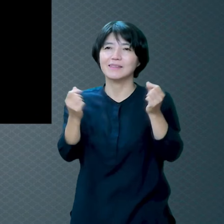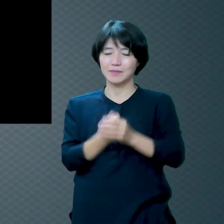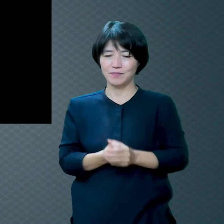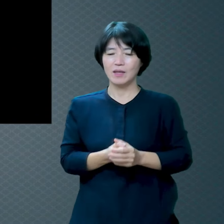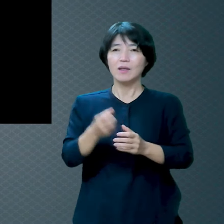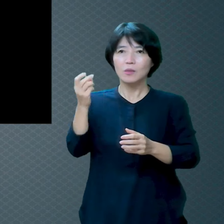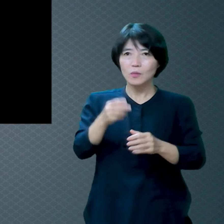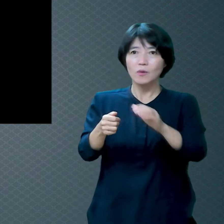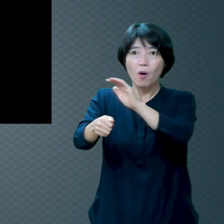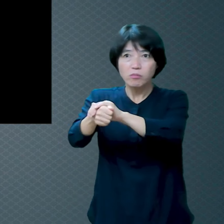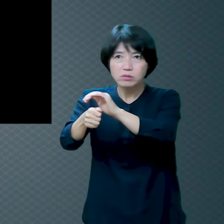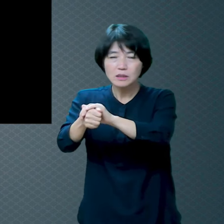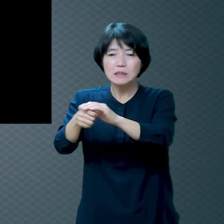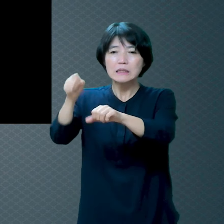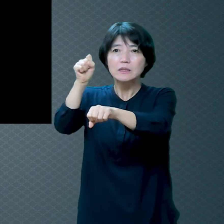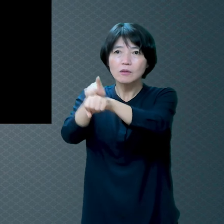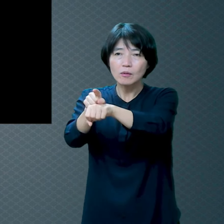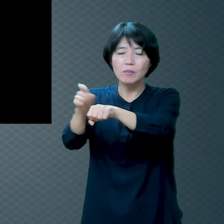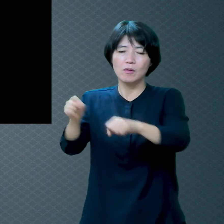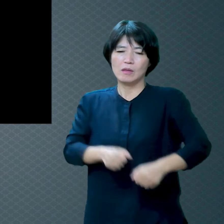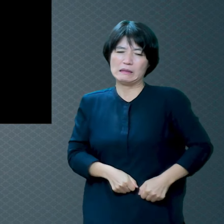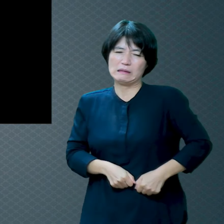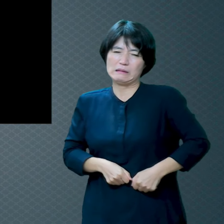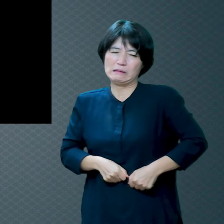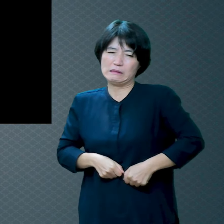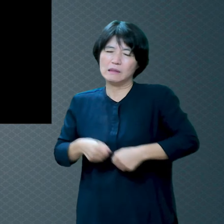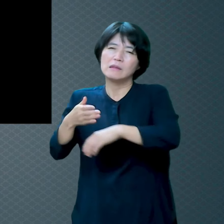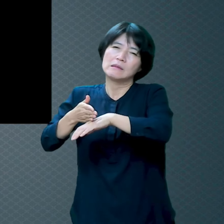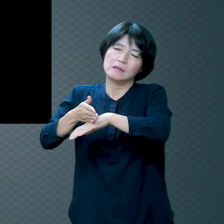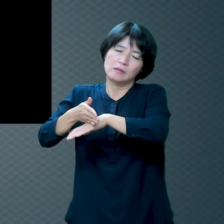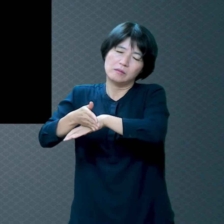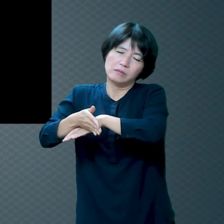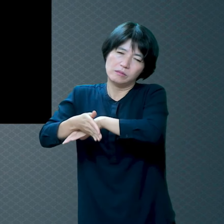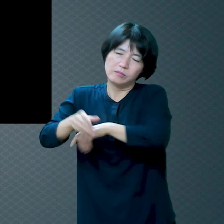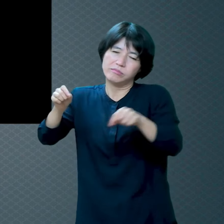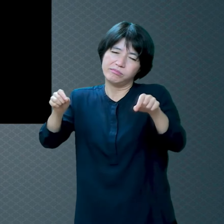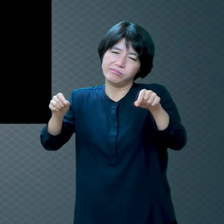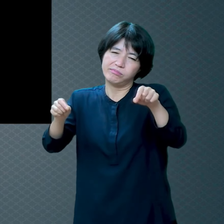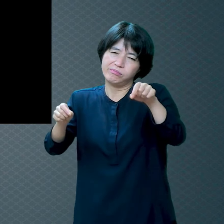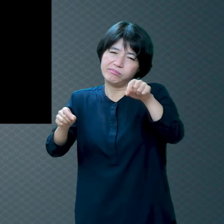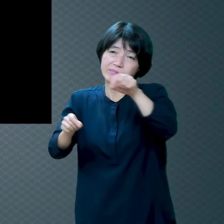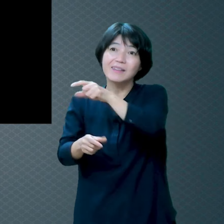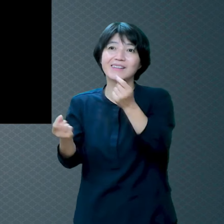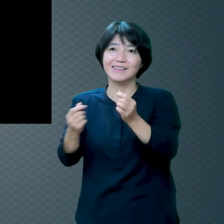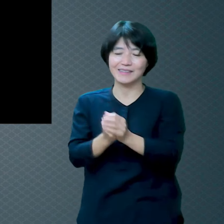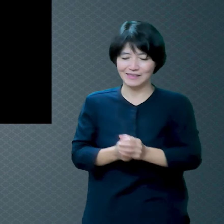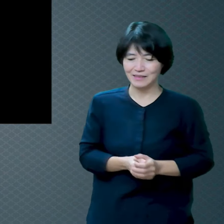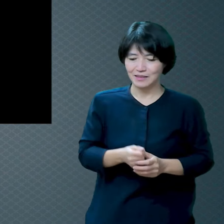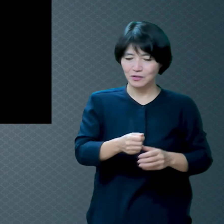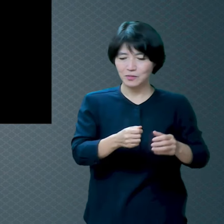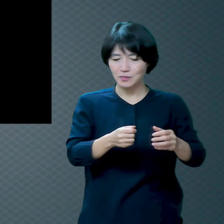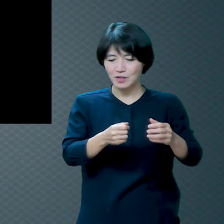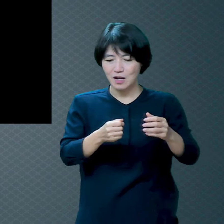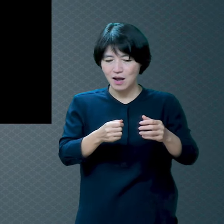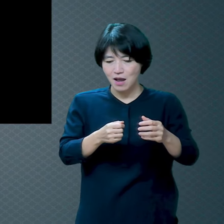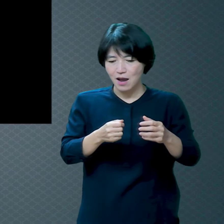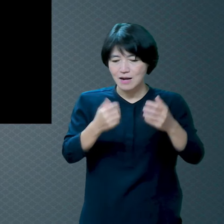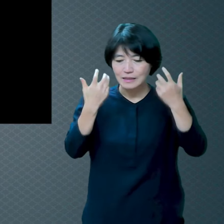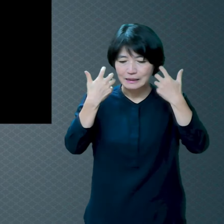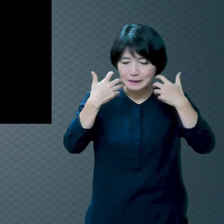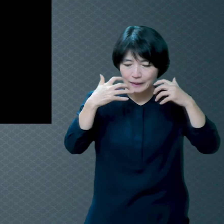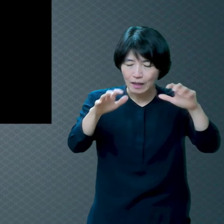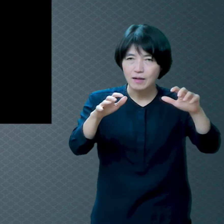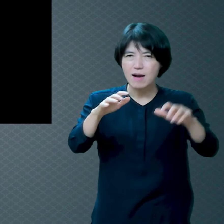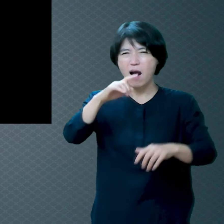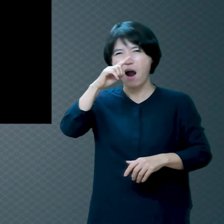느리잖아요 그리고 표범 사나운 걸 뜻합니다 뱀 혀가 둘로